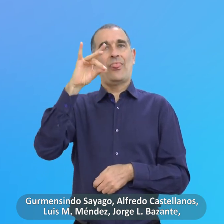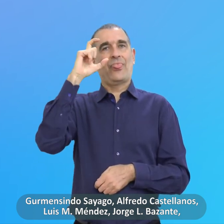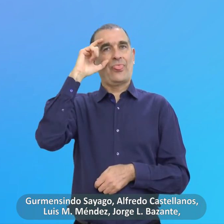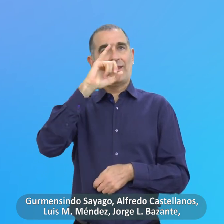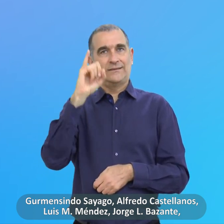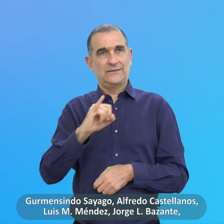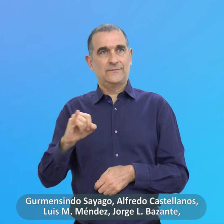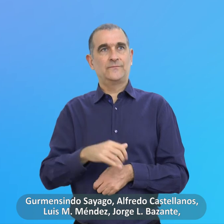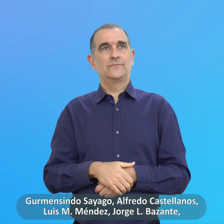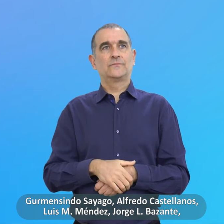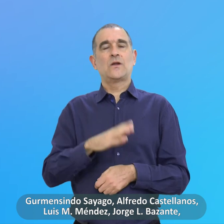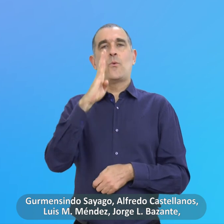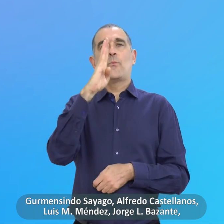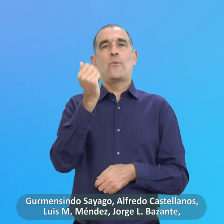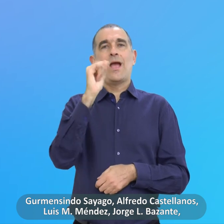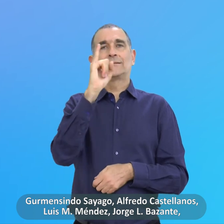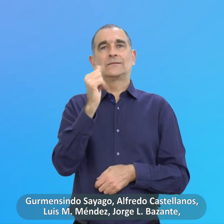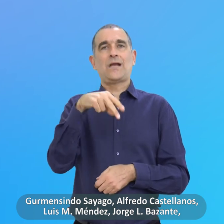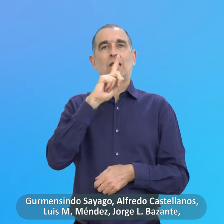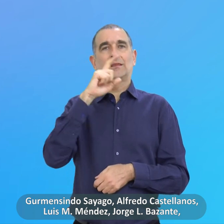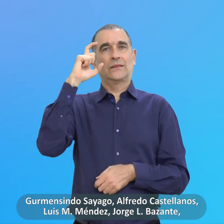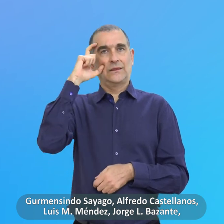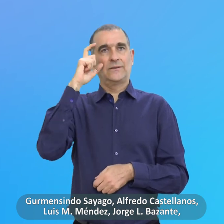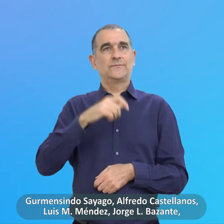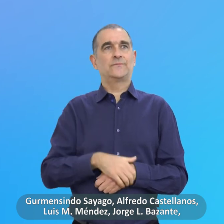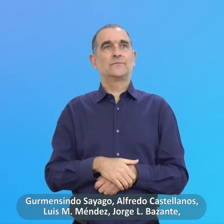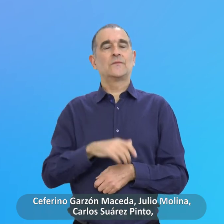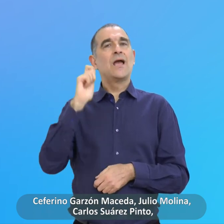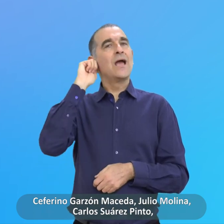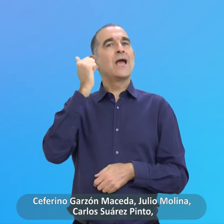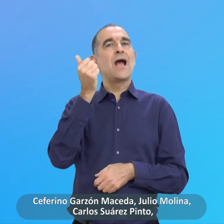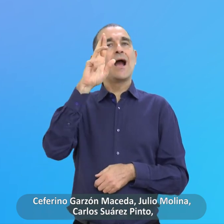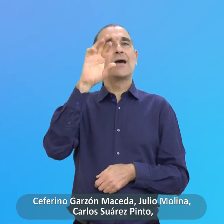Castellanos Méndez Méndez Basante